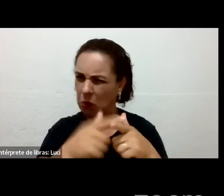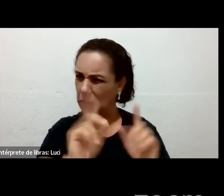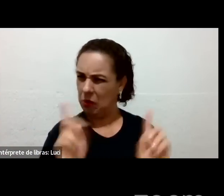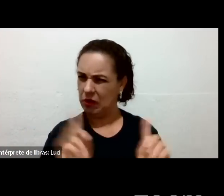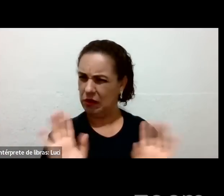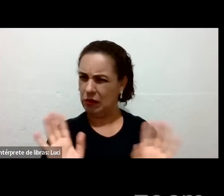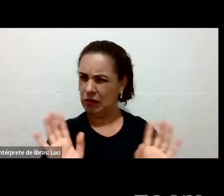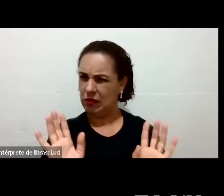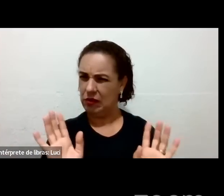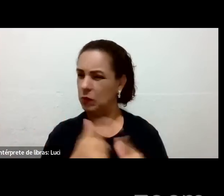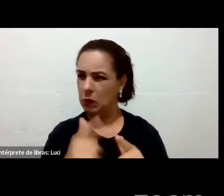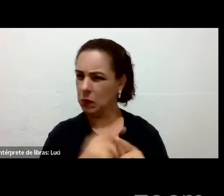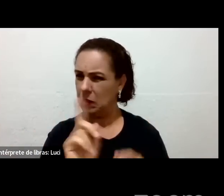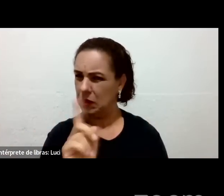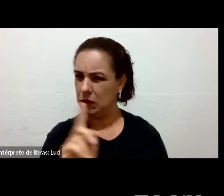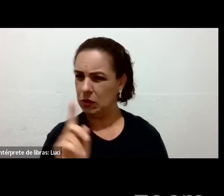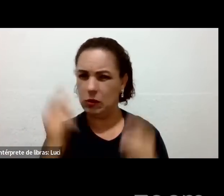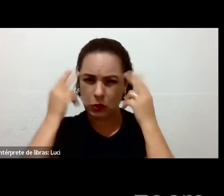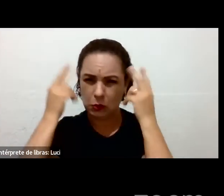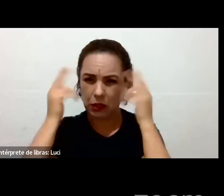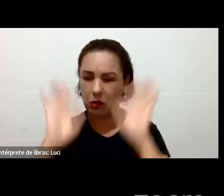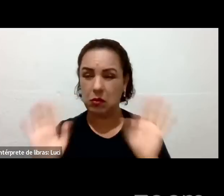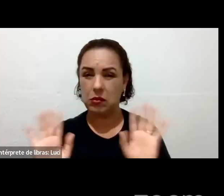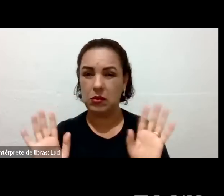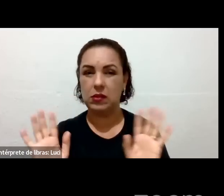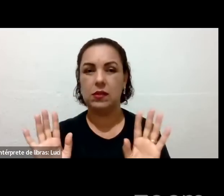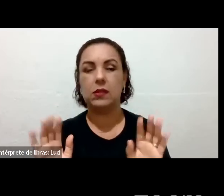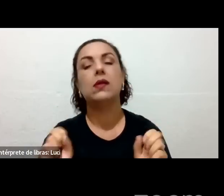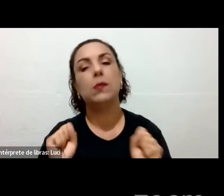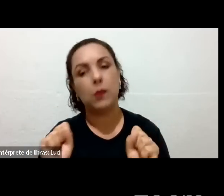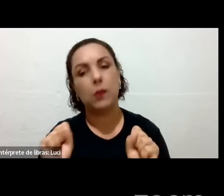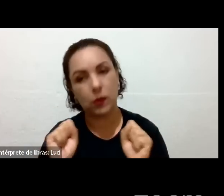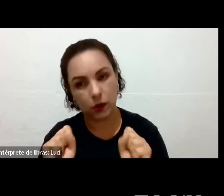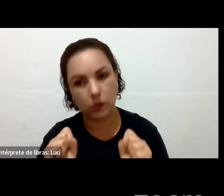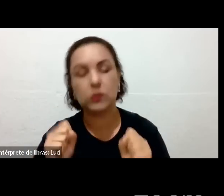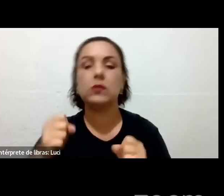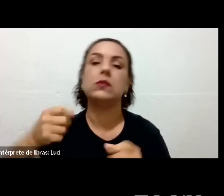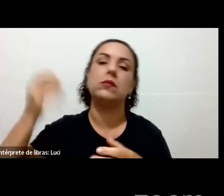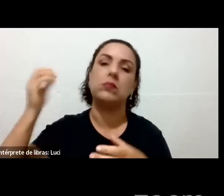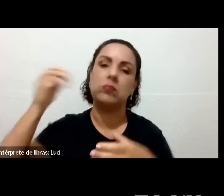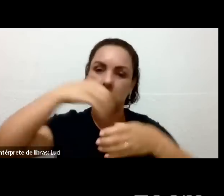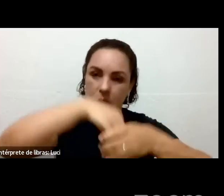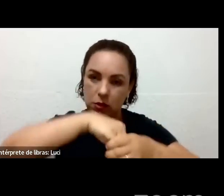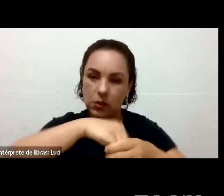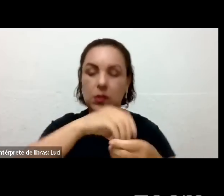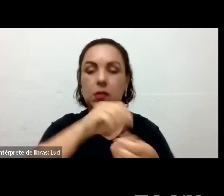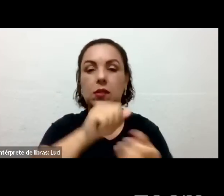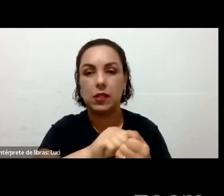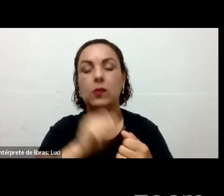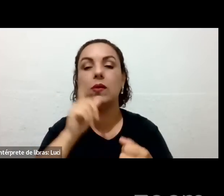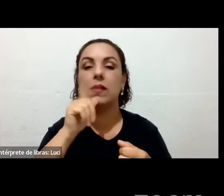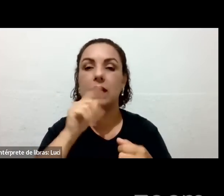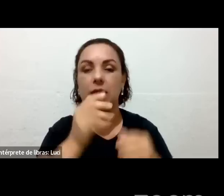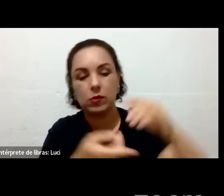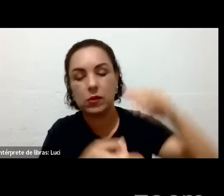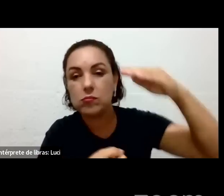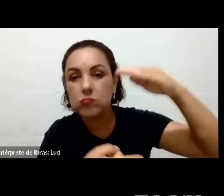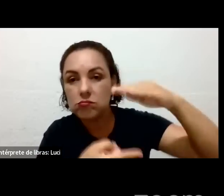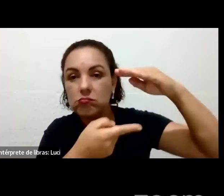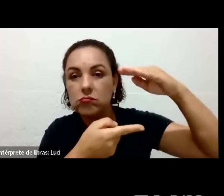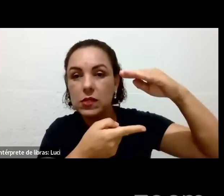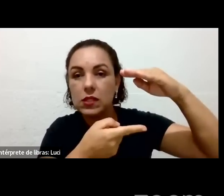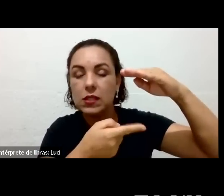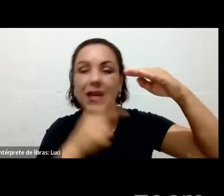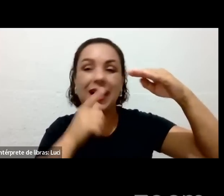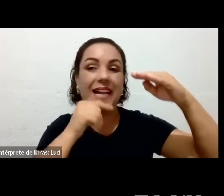Agora, não pode levar é dentro da água, né? Mas deixar ele dentro de uma garrafa não tem problema, não. A garrafa tem que estar vazia pra